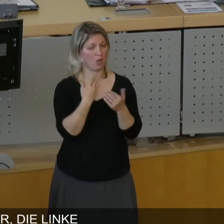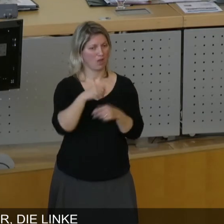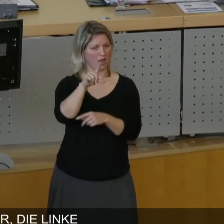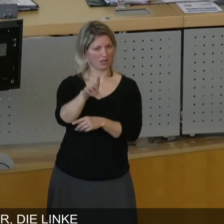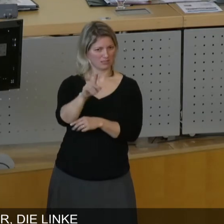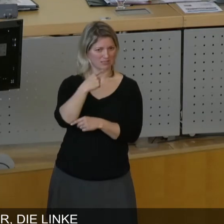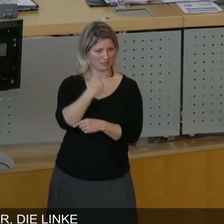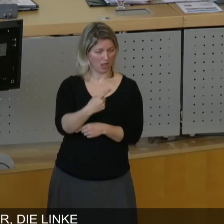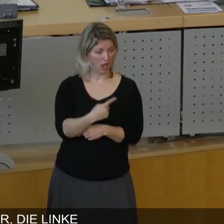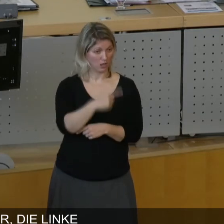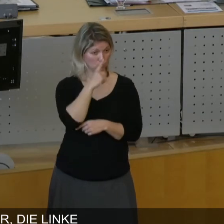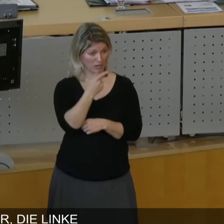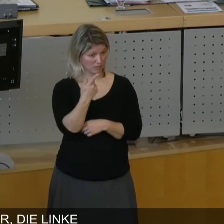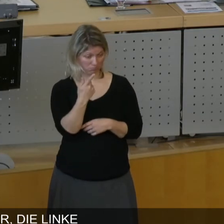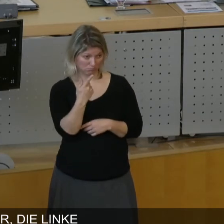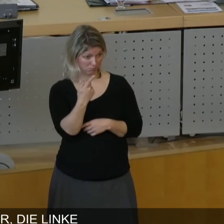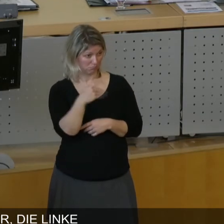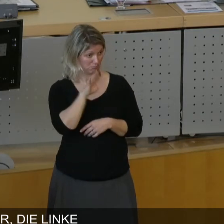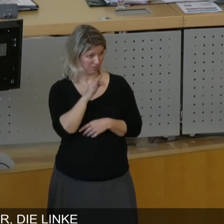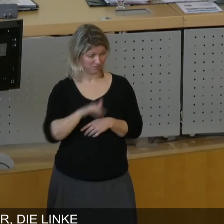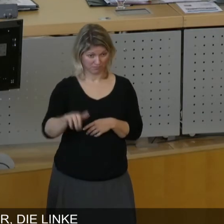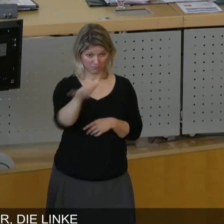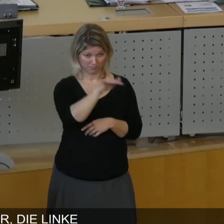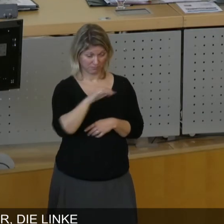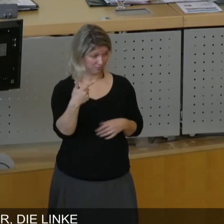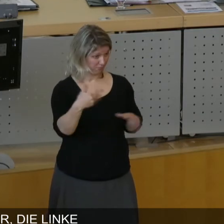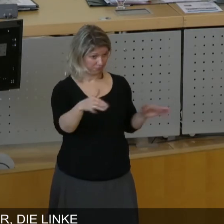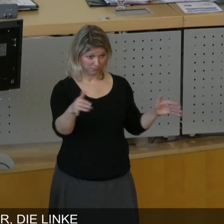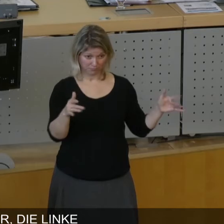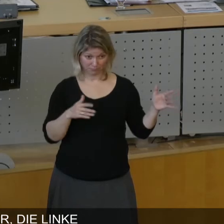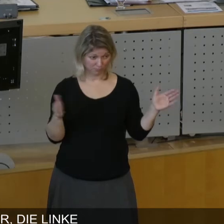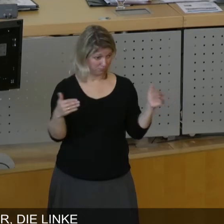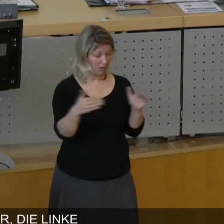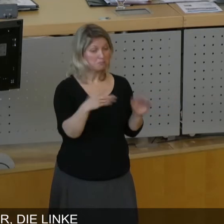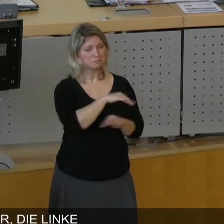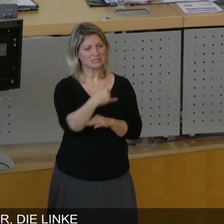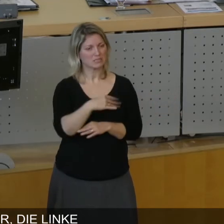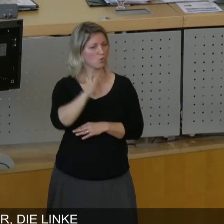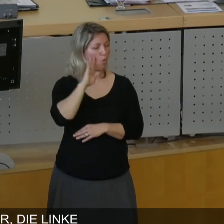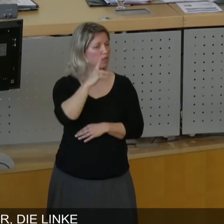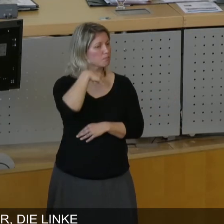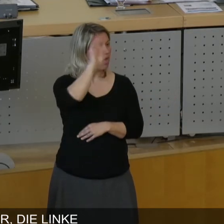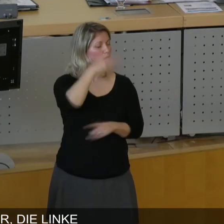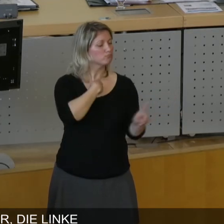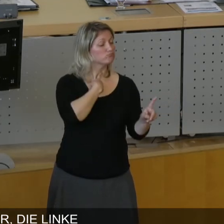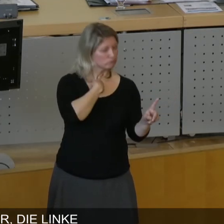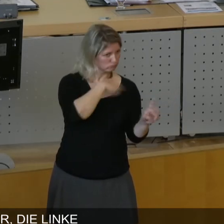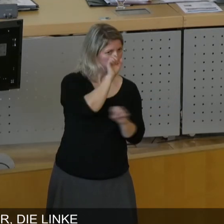einzelnen Voten zusammenführt, haben wir damit zumindest mehr Zustimmungen als Ablehnung bekommen.